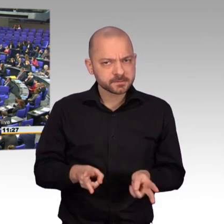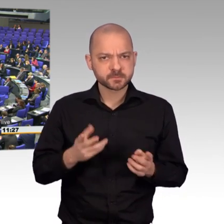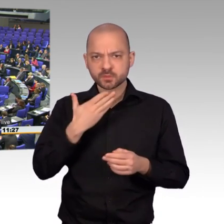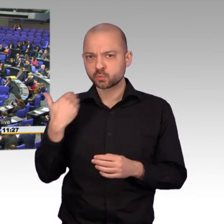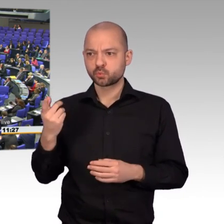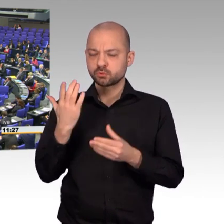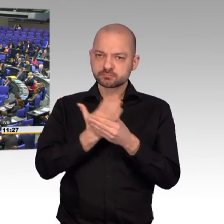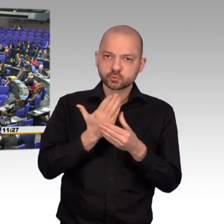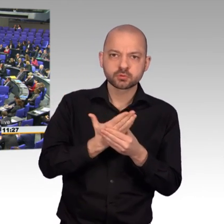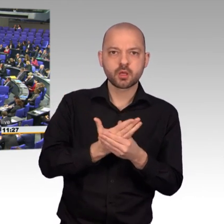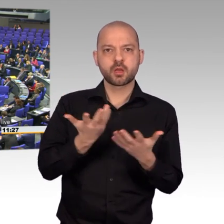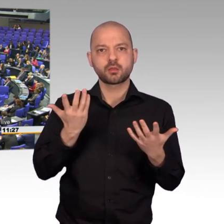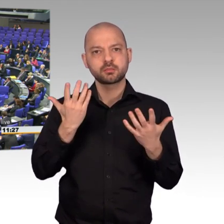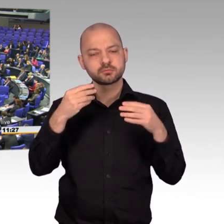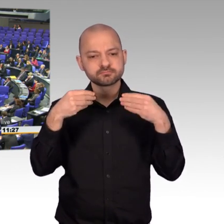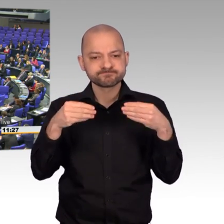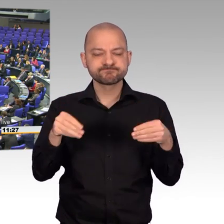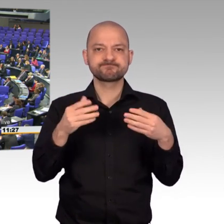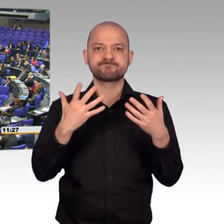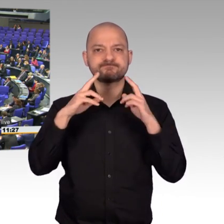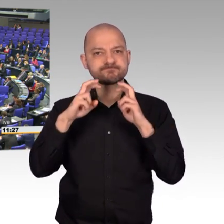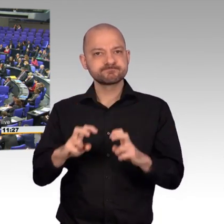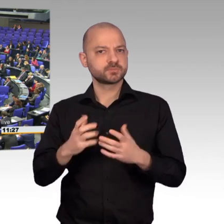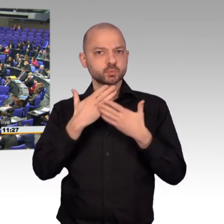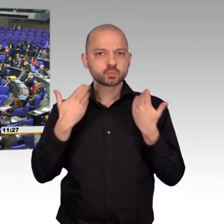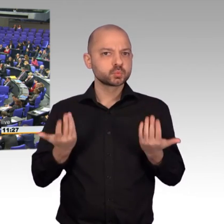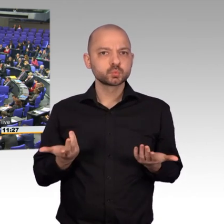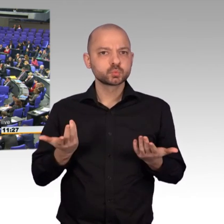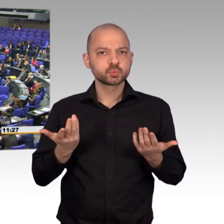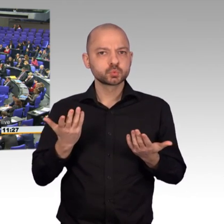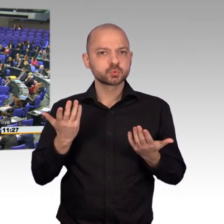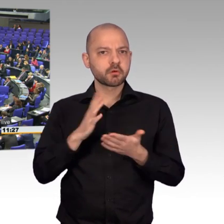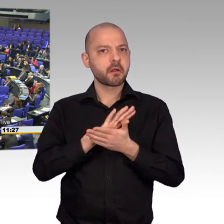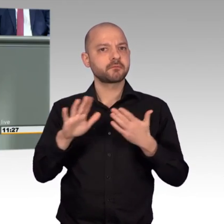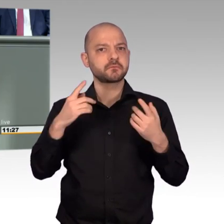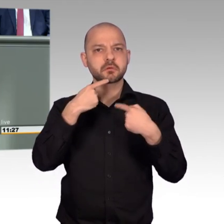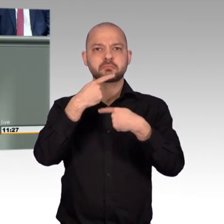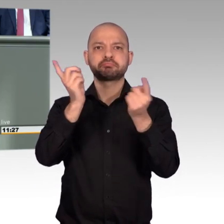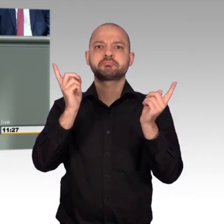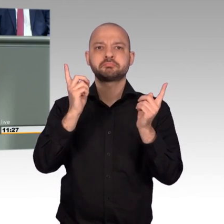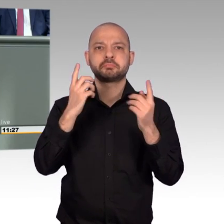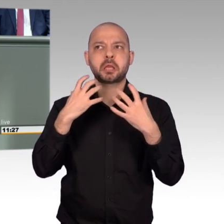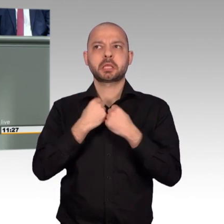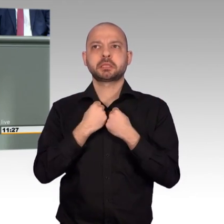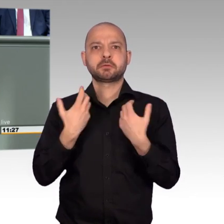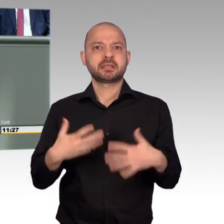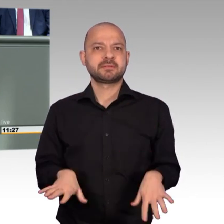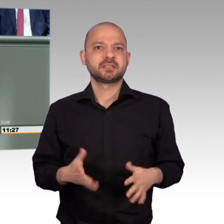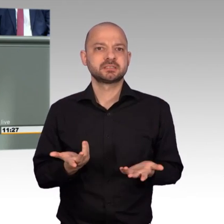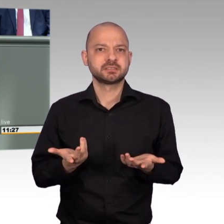meiner Sicht, plausiblen Unterlagen oder Dokumente dort beibringen können. Und insofern glaube